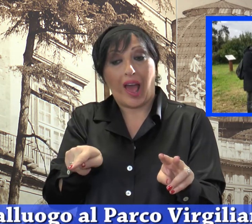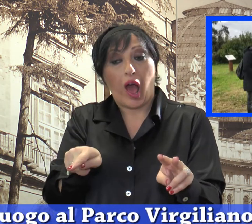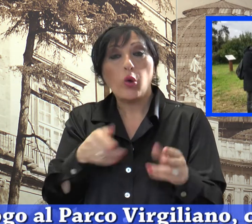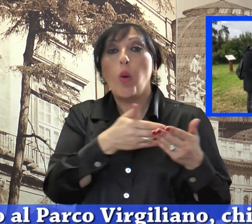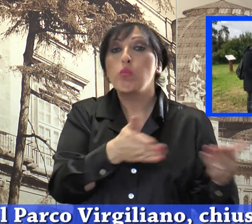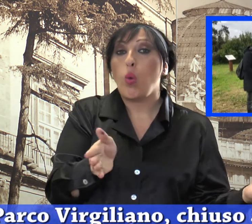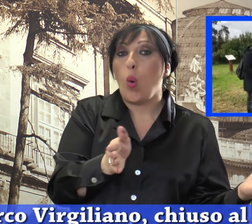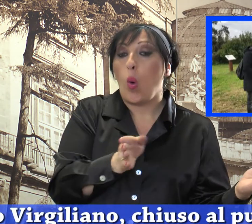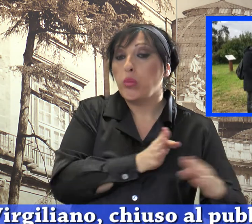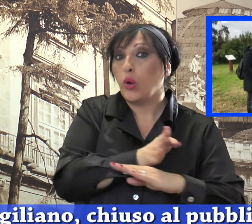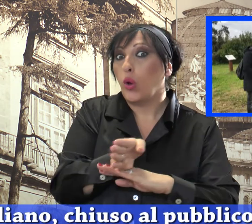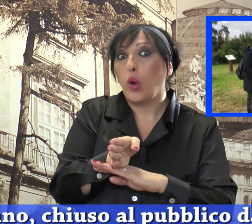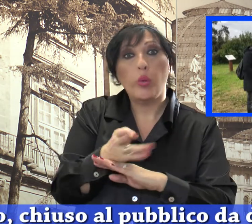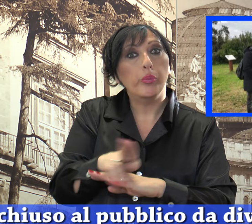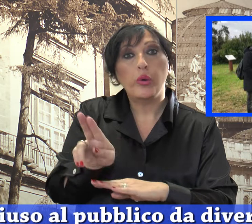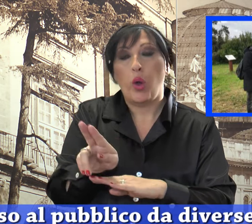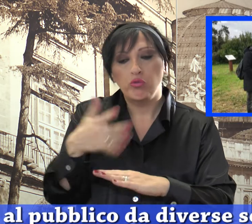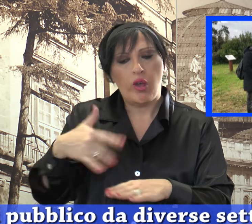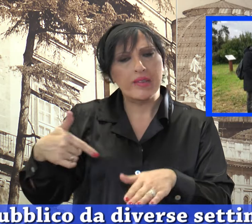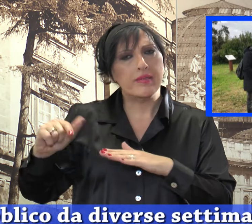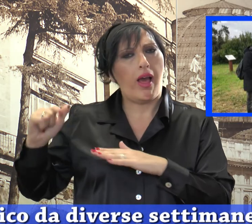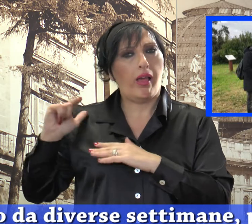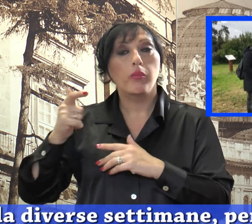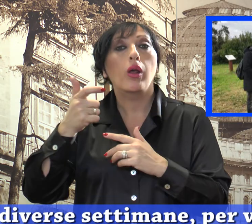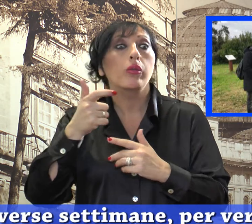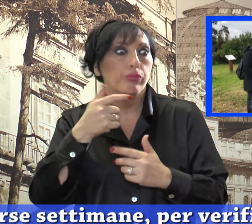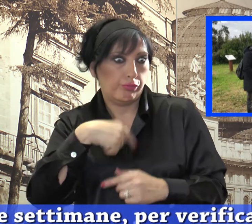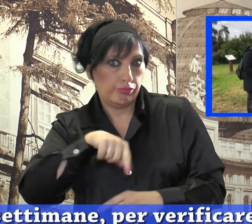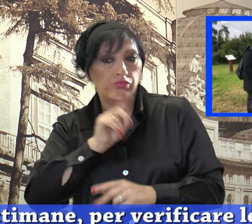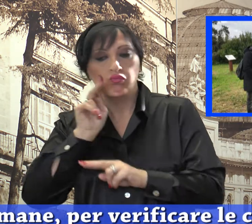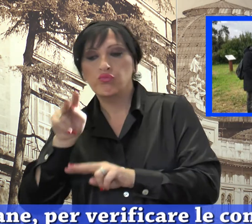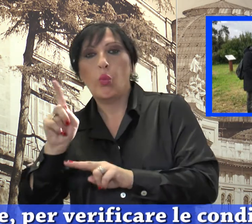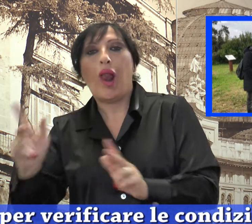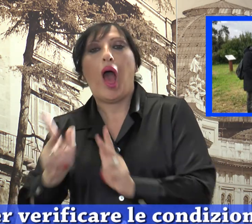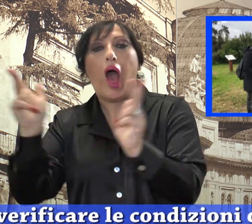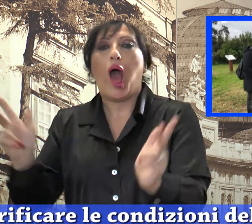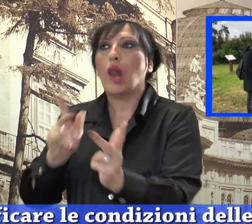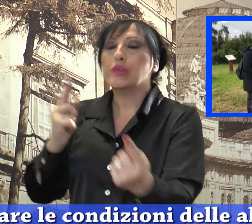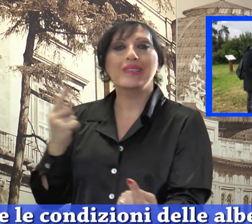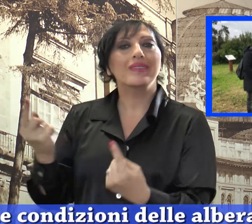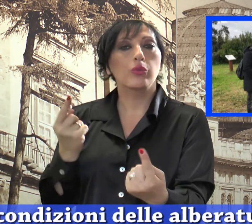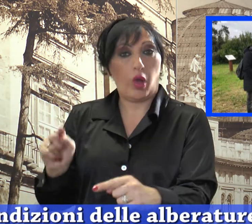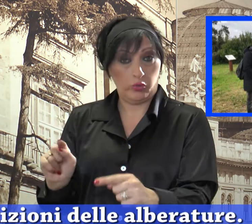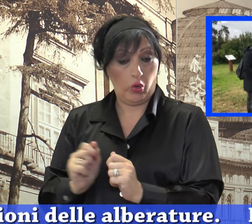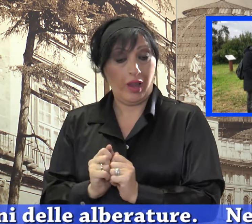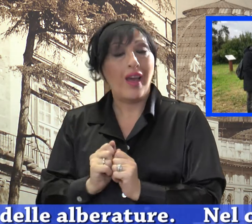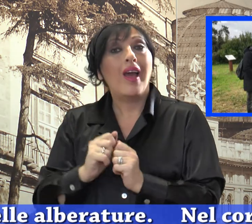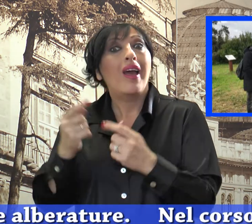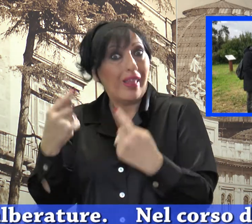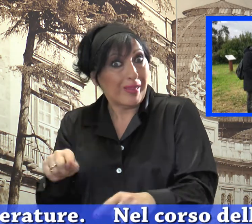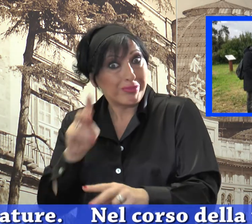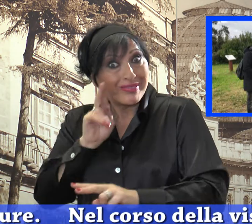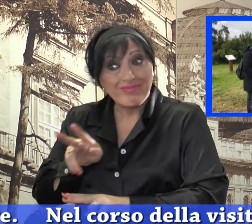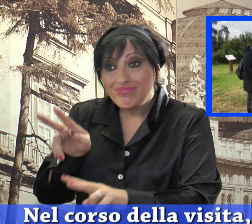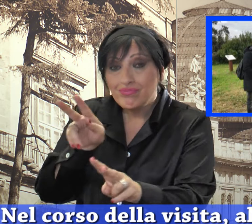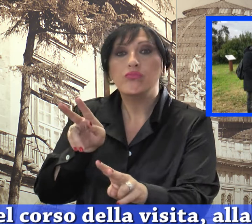al pubblico da diverse settimane per verificare le condizioni delle alberature. Nel corso della visita alla